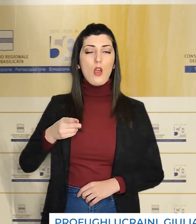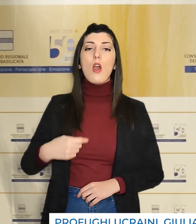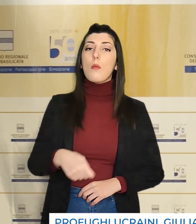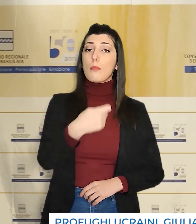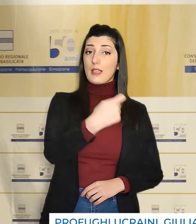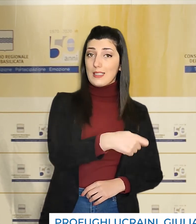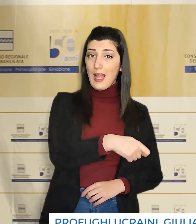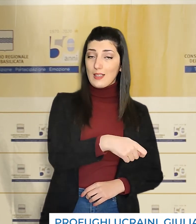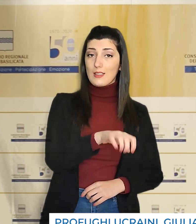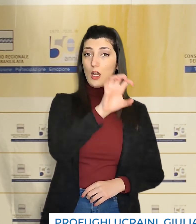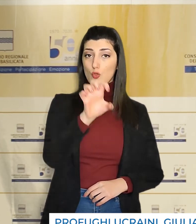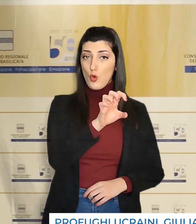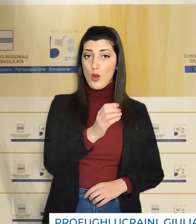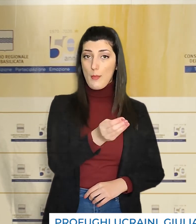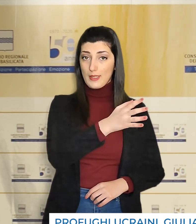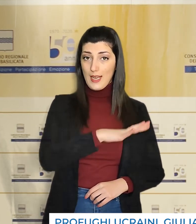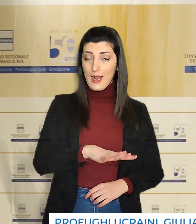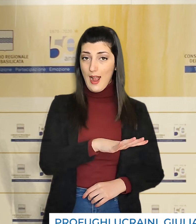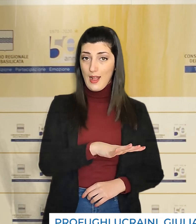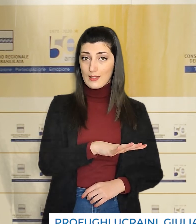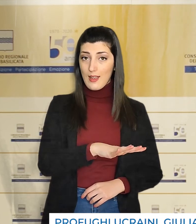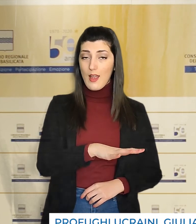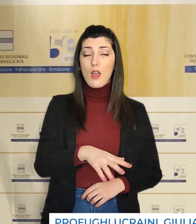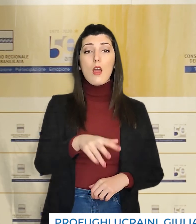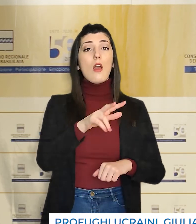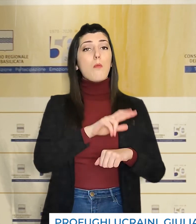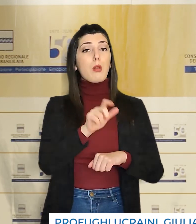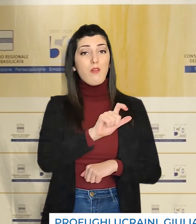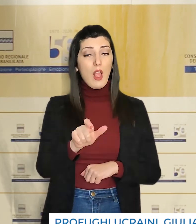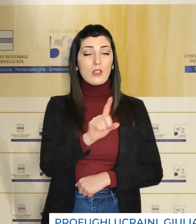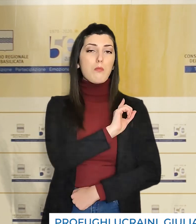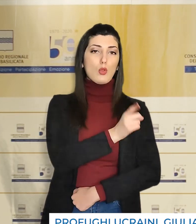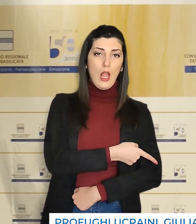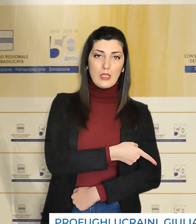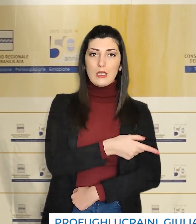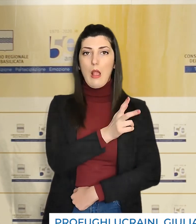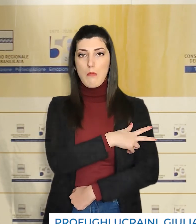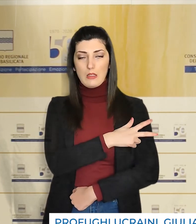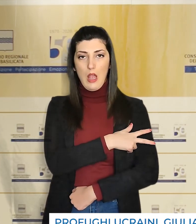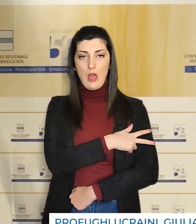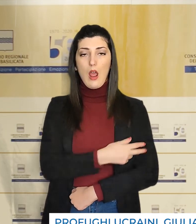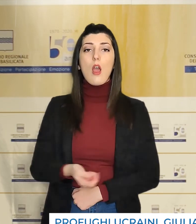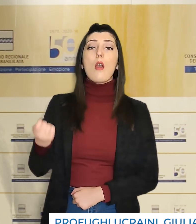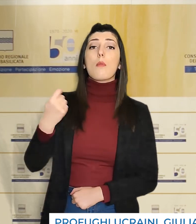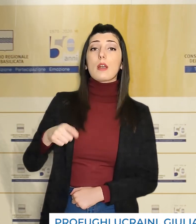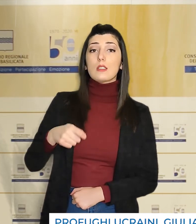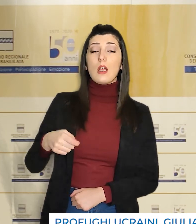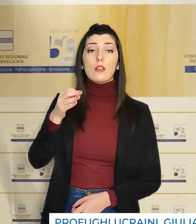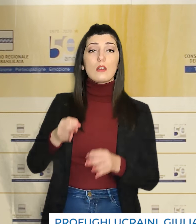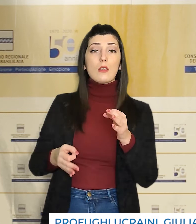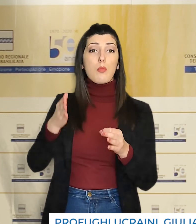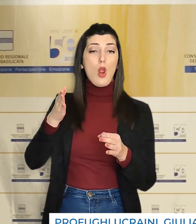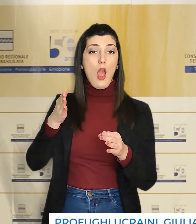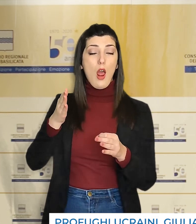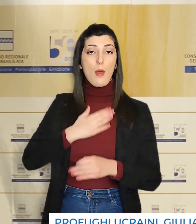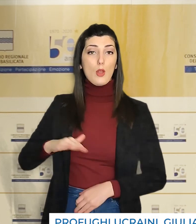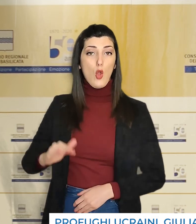Giuliano, al presidente della regione Basilicata, ai prefetti di Potenza e Matera, al presidente